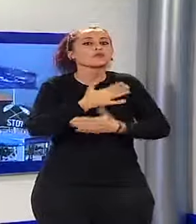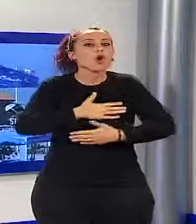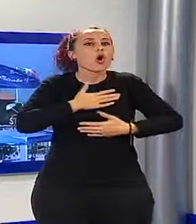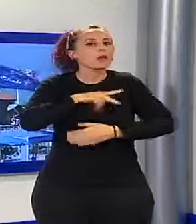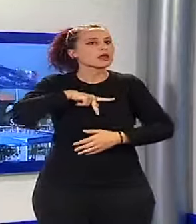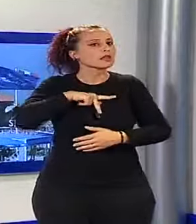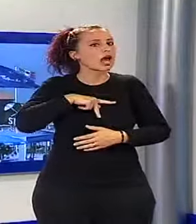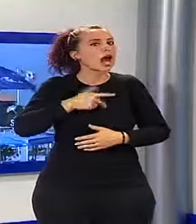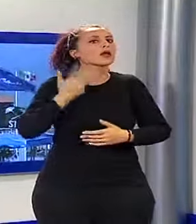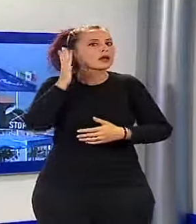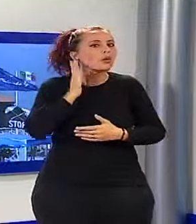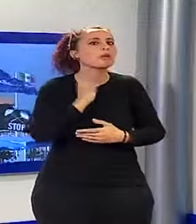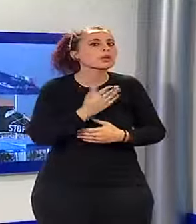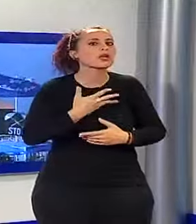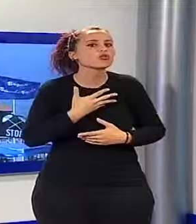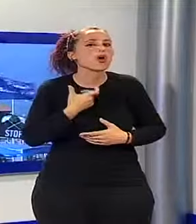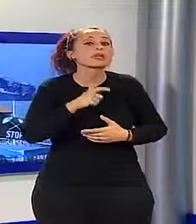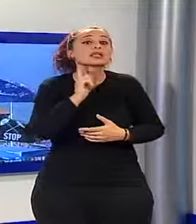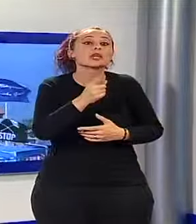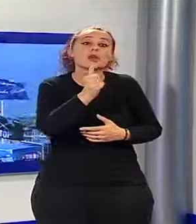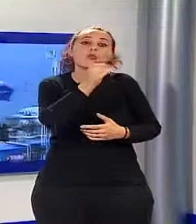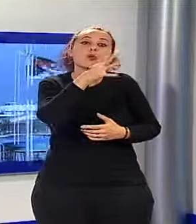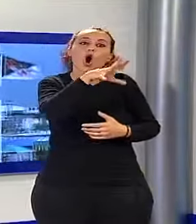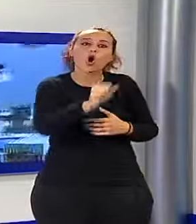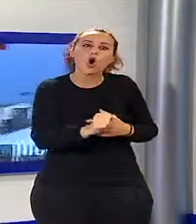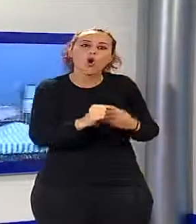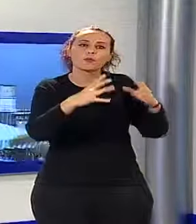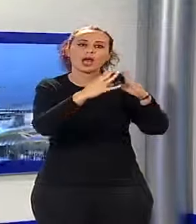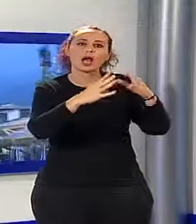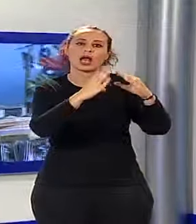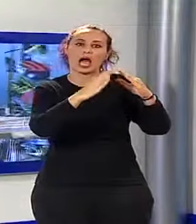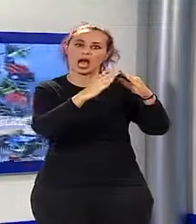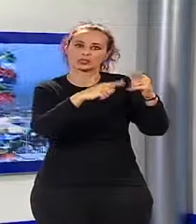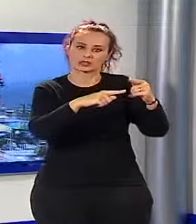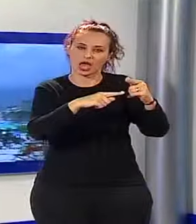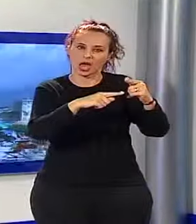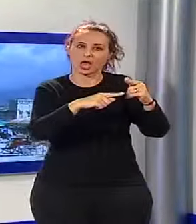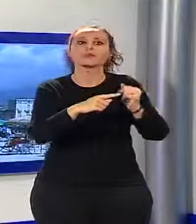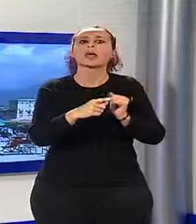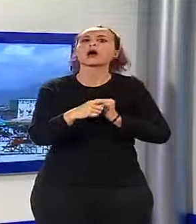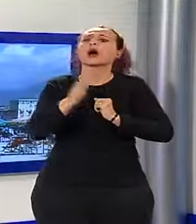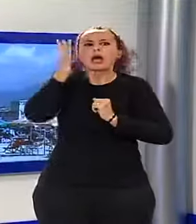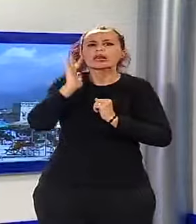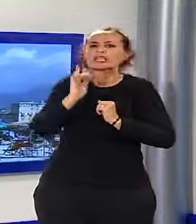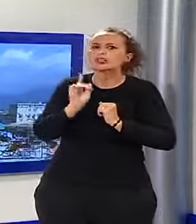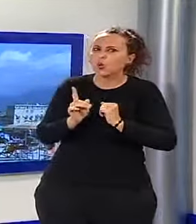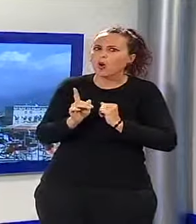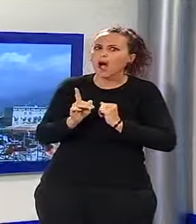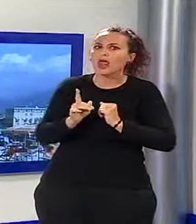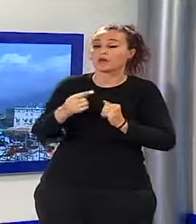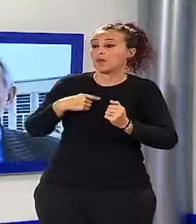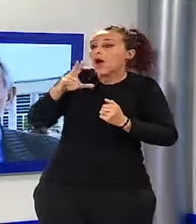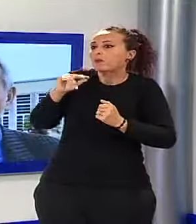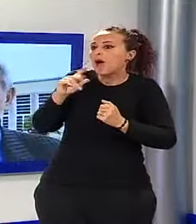anche qualora potessero acquistare la parte edificata dei loro stabilimenti. Sì, il rischio è quello che, ora si sta